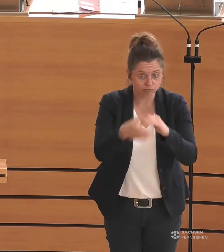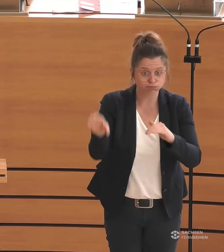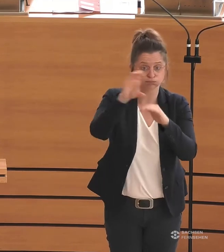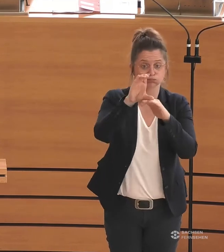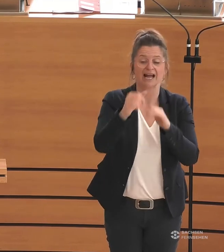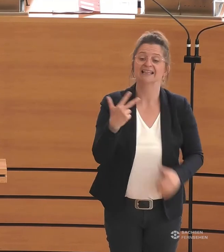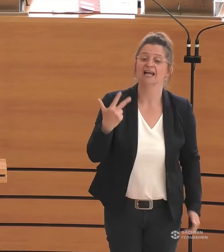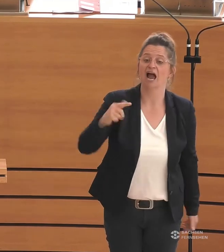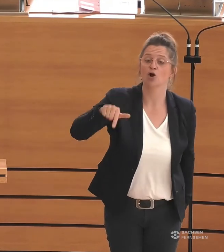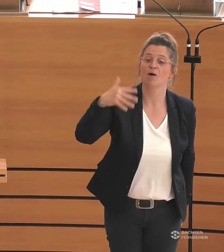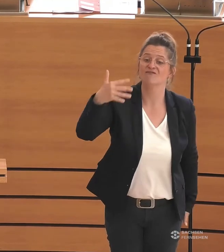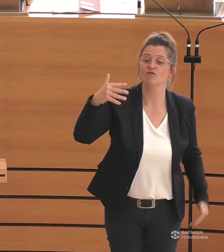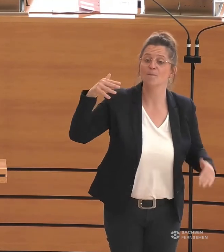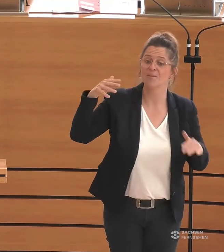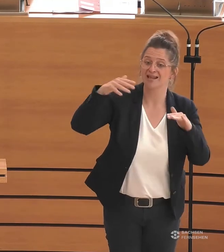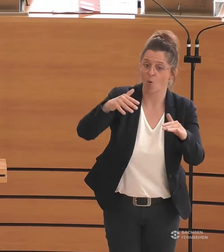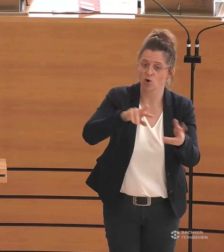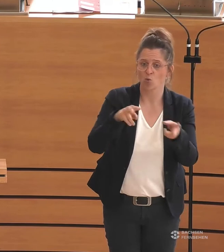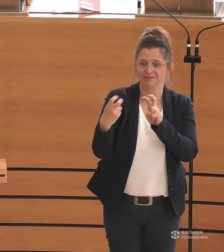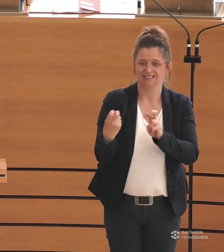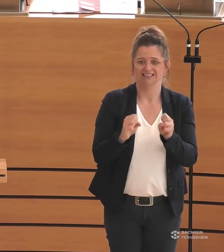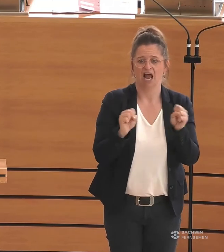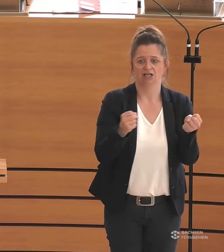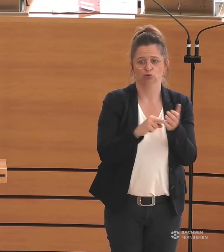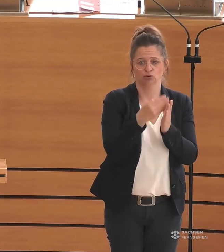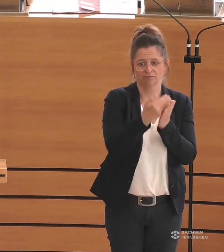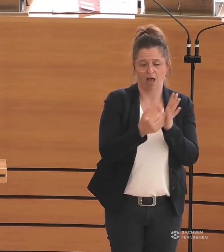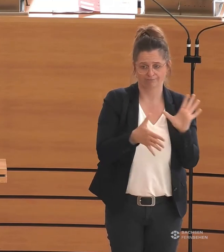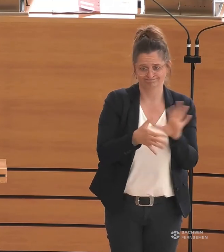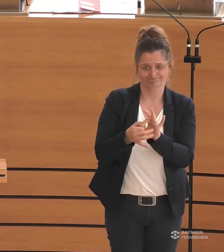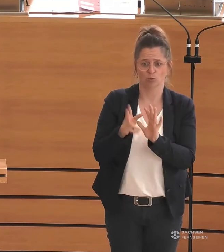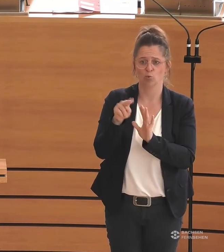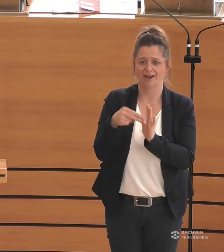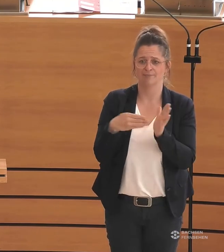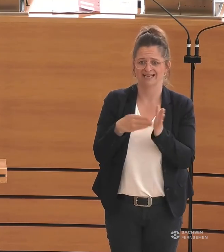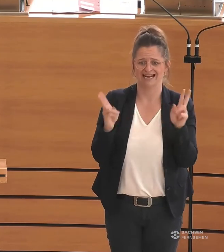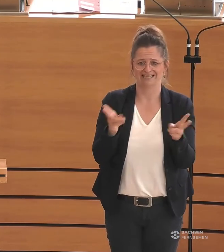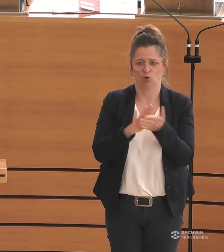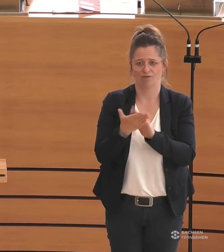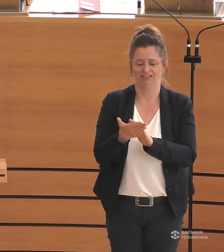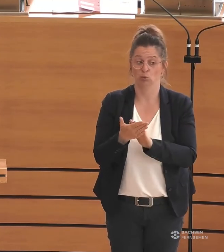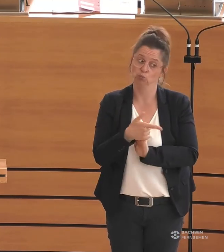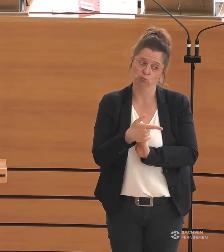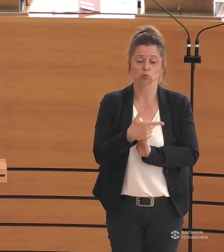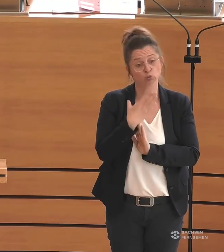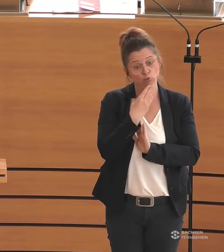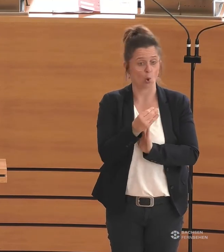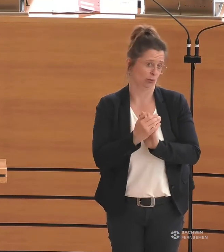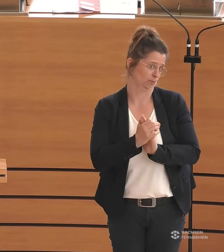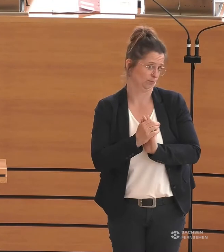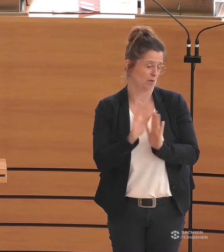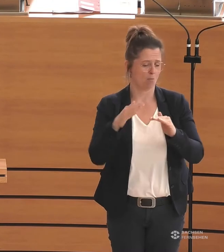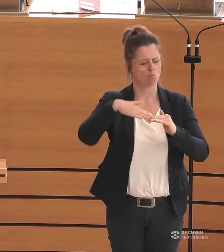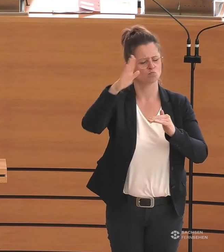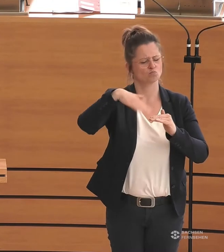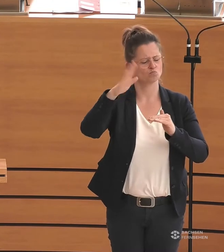3,5 Millionen Euro zur Umsetzung des Aktionsplanes zur UN-Behindertenrechtskonvention aus. Das ist schön, aber ich sehe da noch Luft